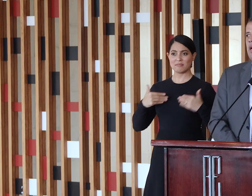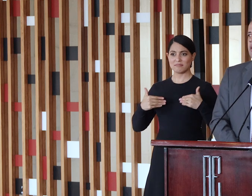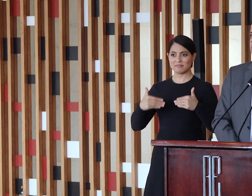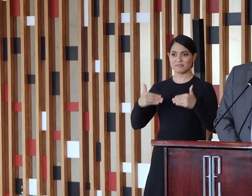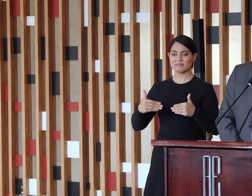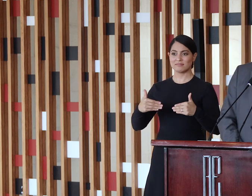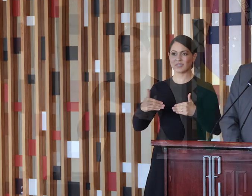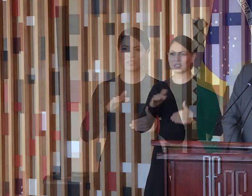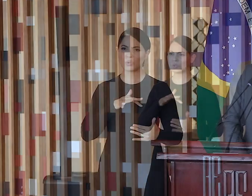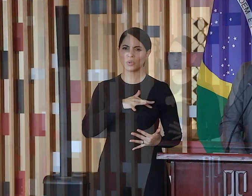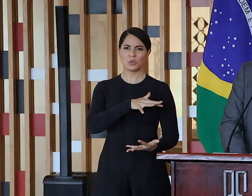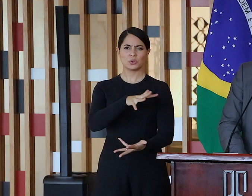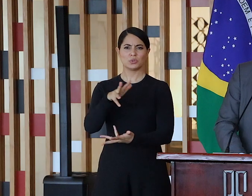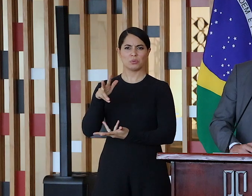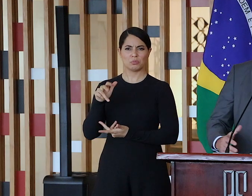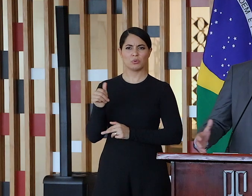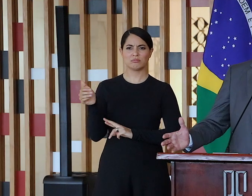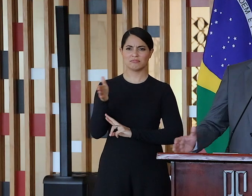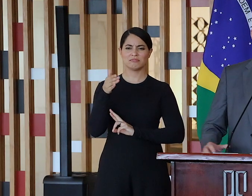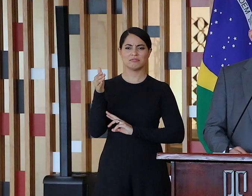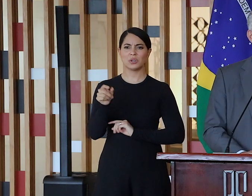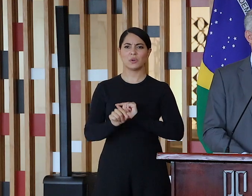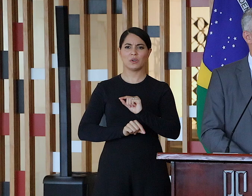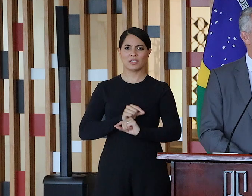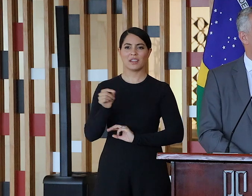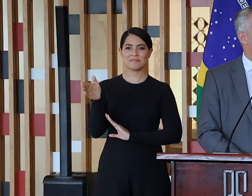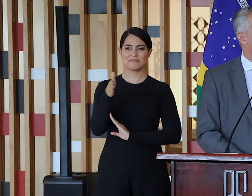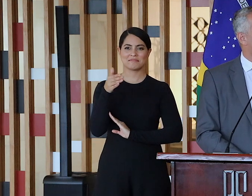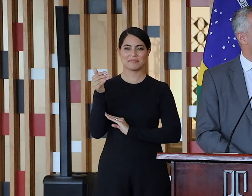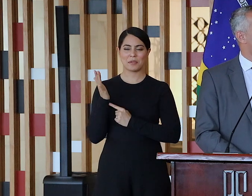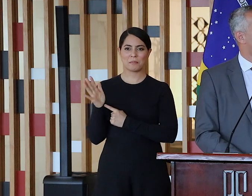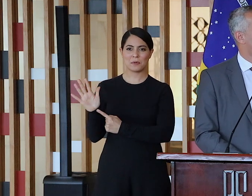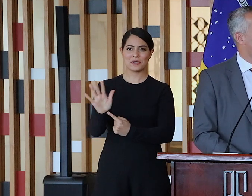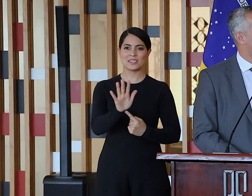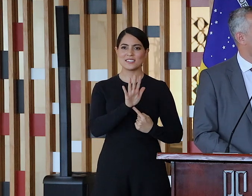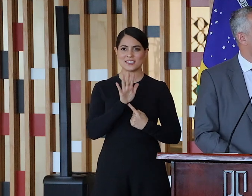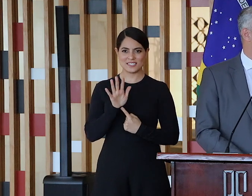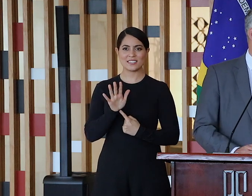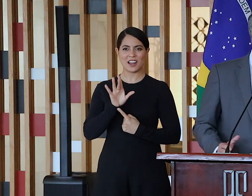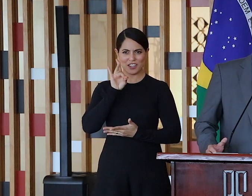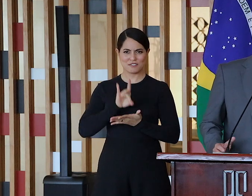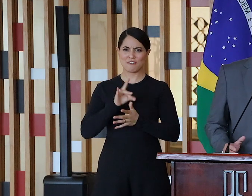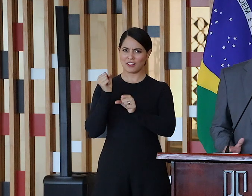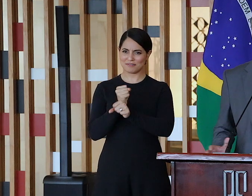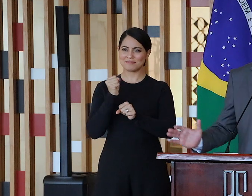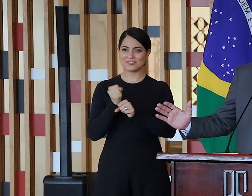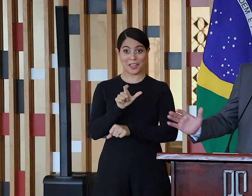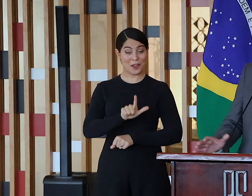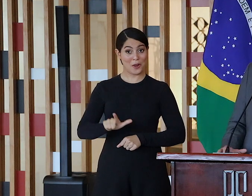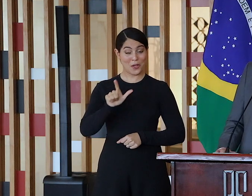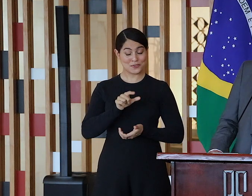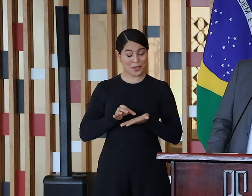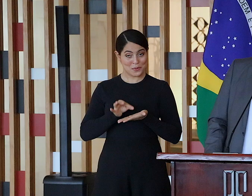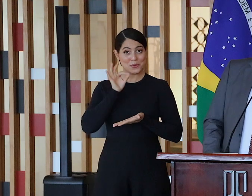planeta todo, para que fossem verdadeiras exposições de nossas rochas ornamentais, e do nosso café, naturalmente, senão eu